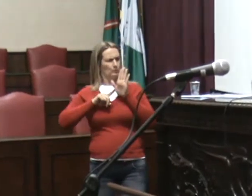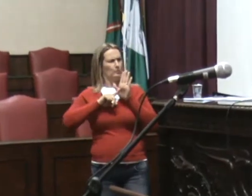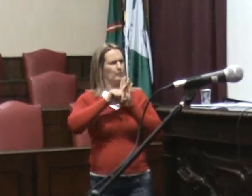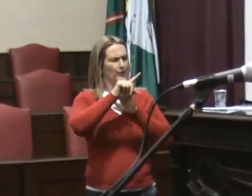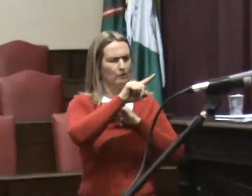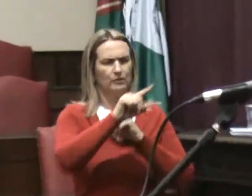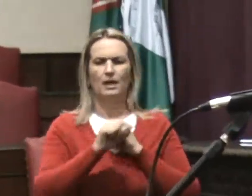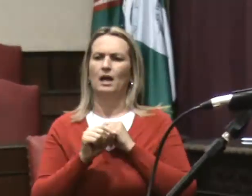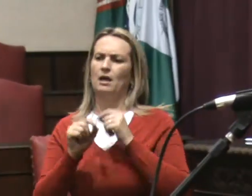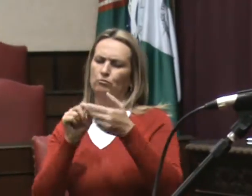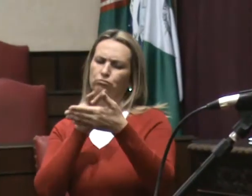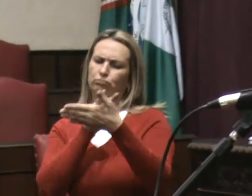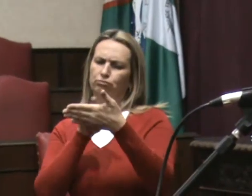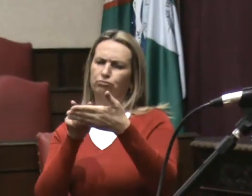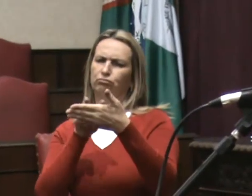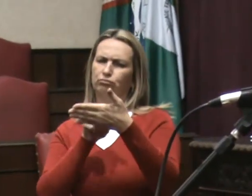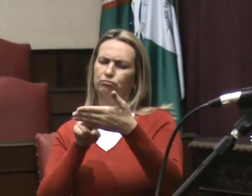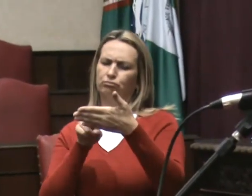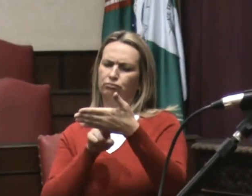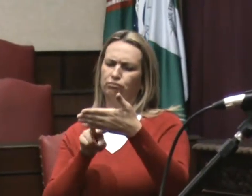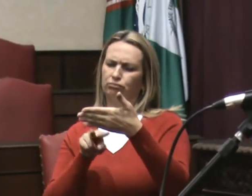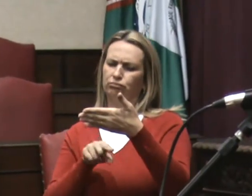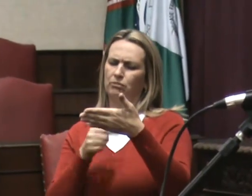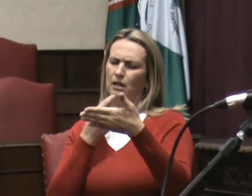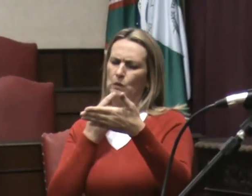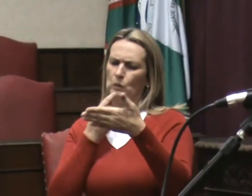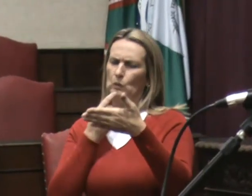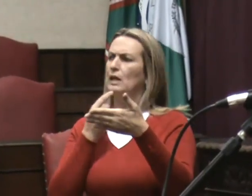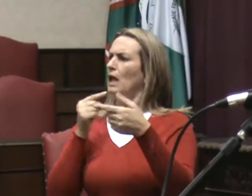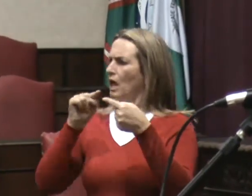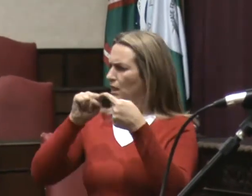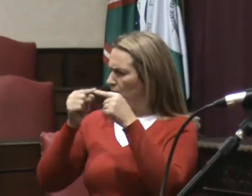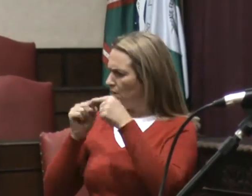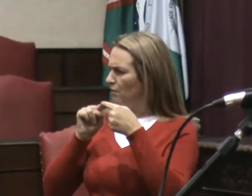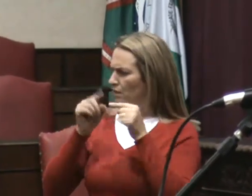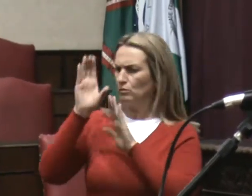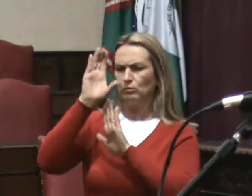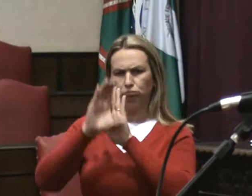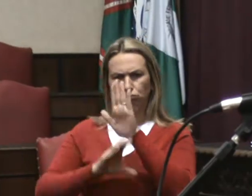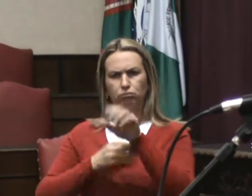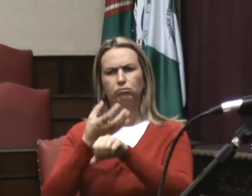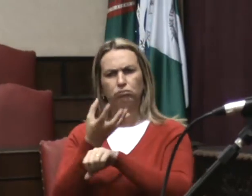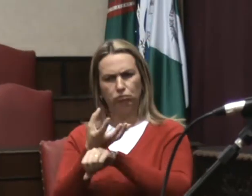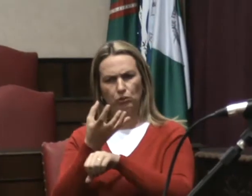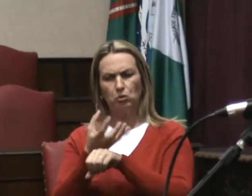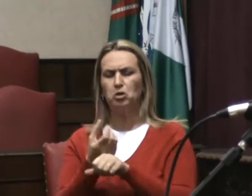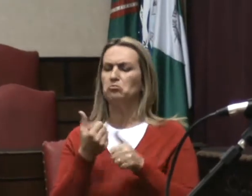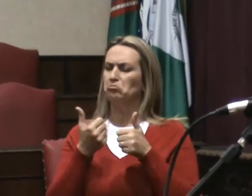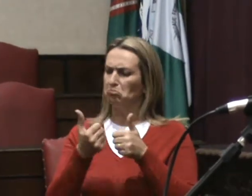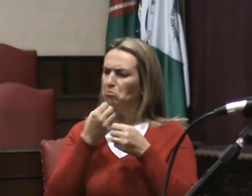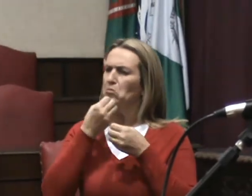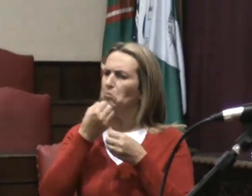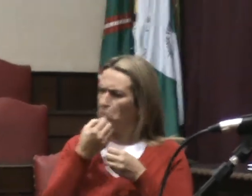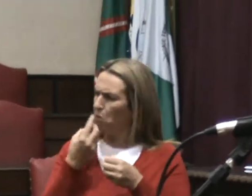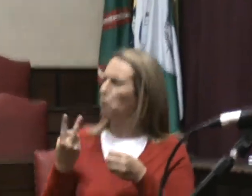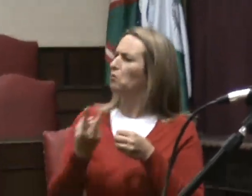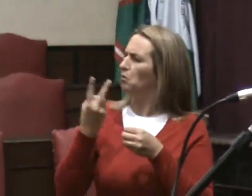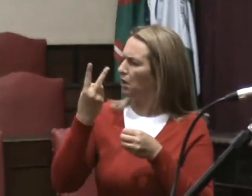observei adaptações muito valiosas, tanto nas de grande porte quanto nas de pequeno porte, que são aquelas